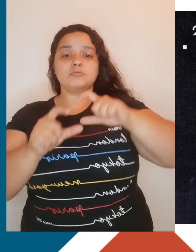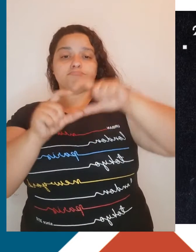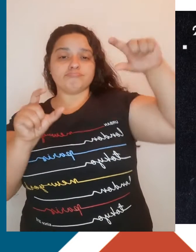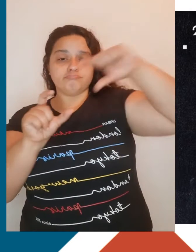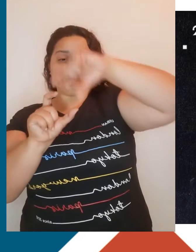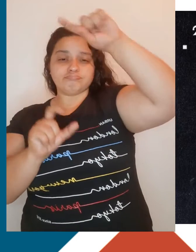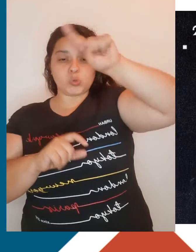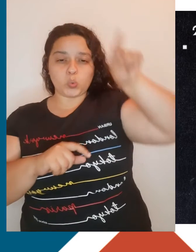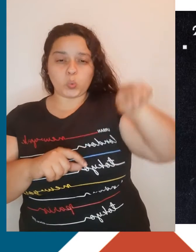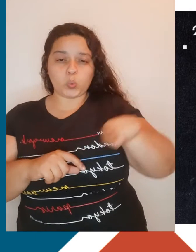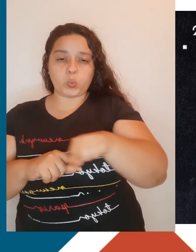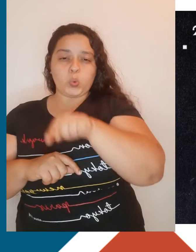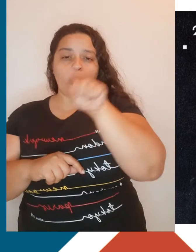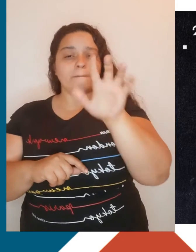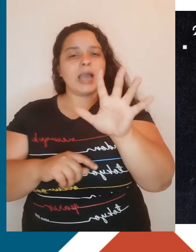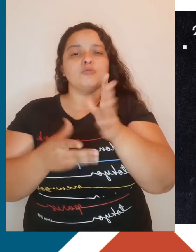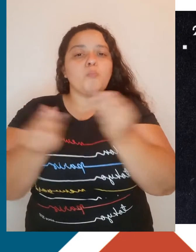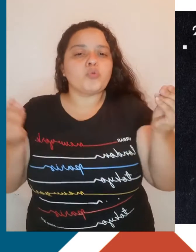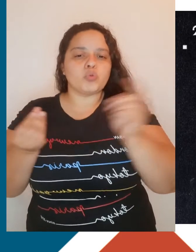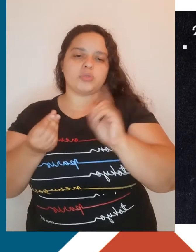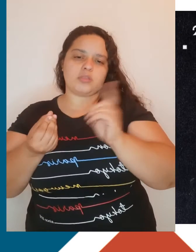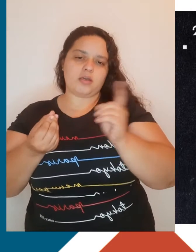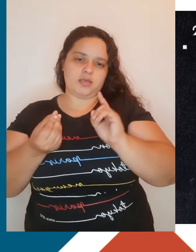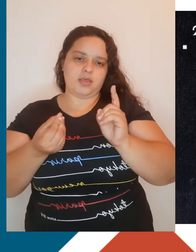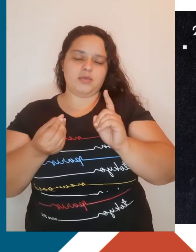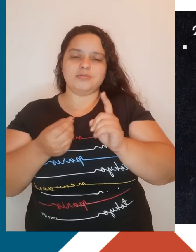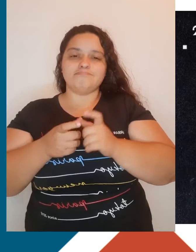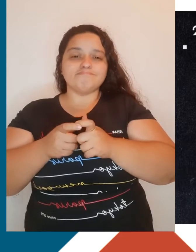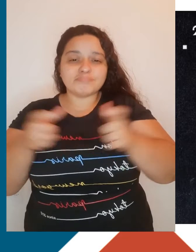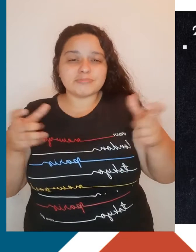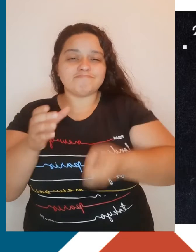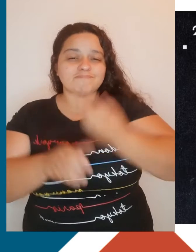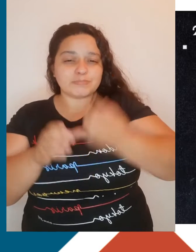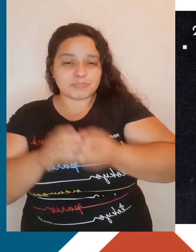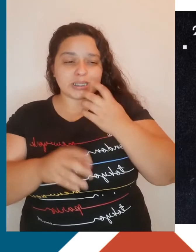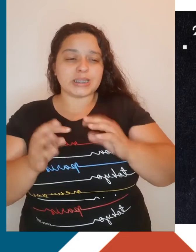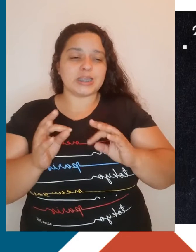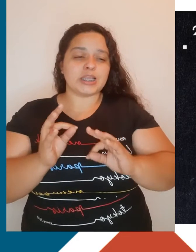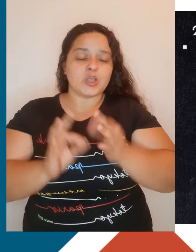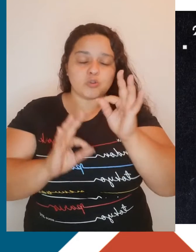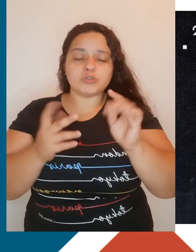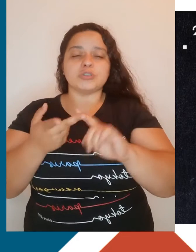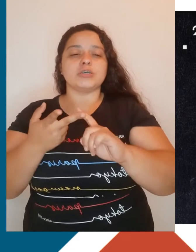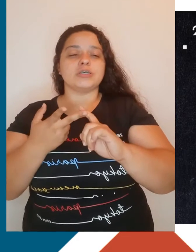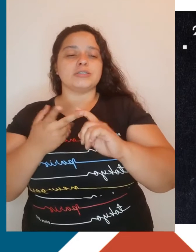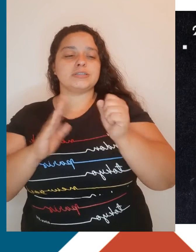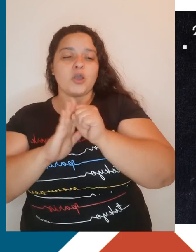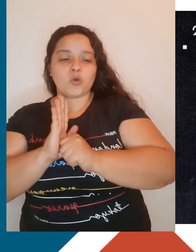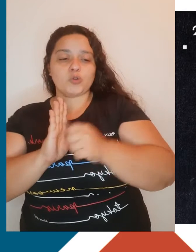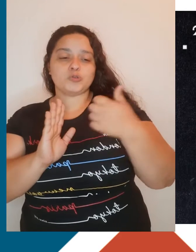larga escala. Com as invenções do século XVIII, muitas delas movidas por vapor, boa parte desse trabalho